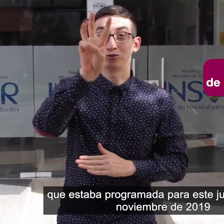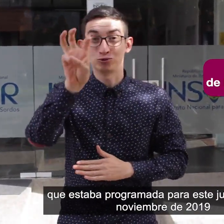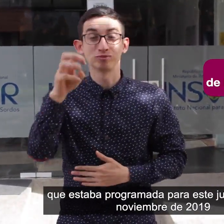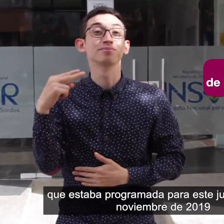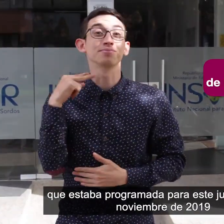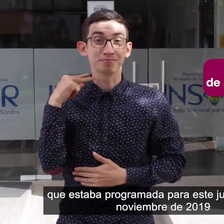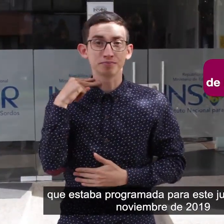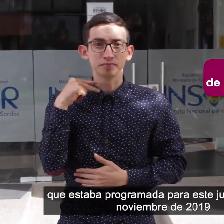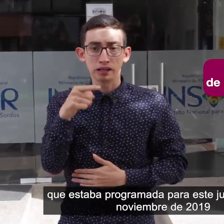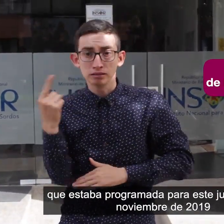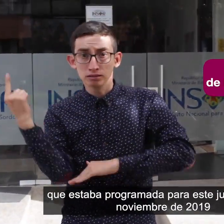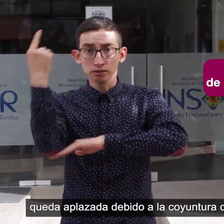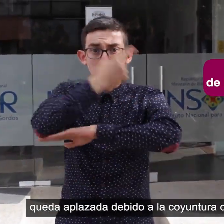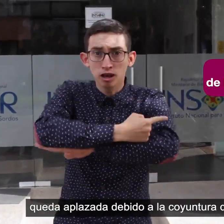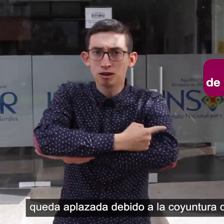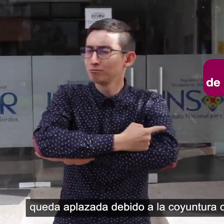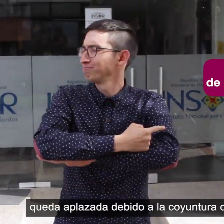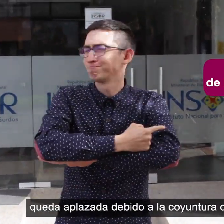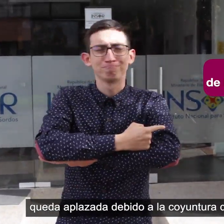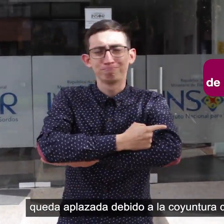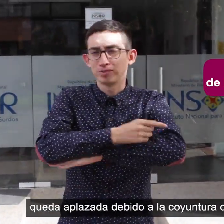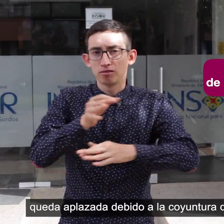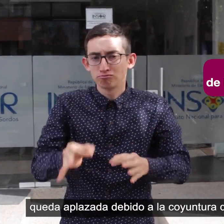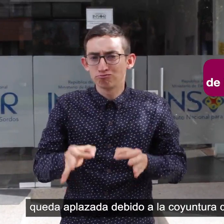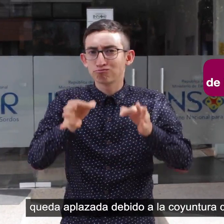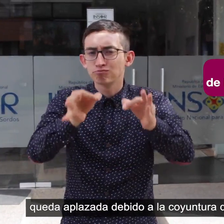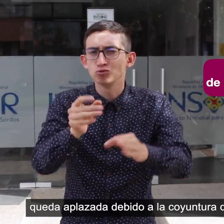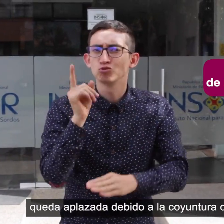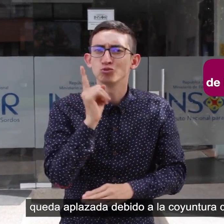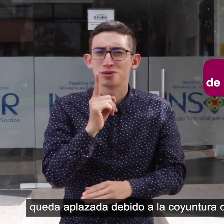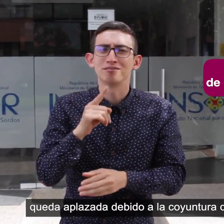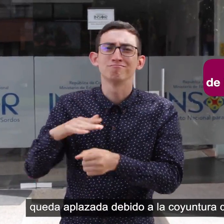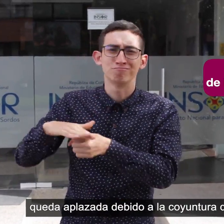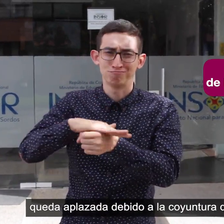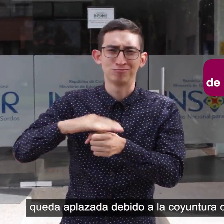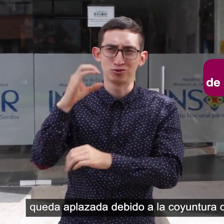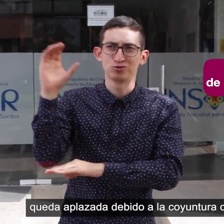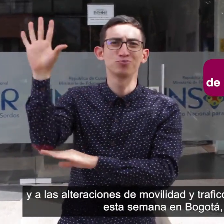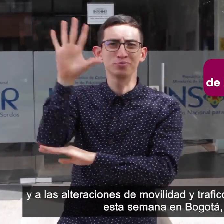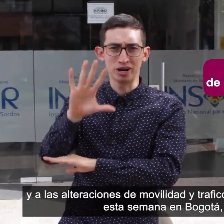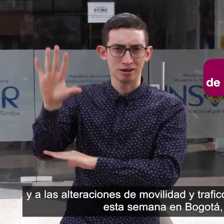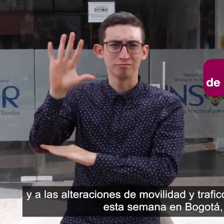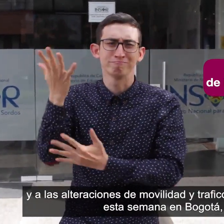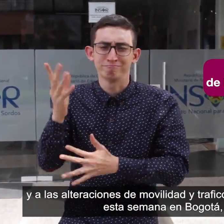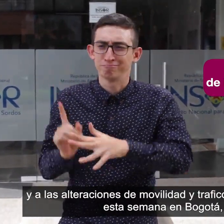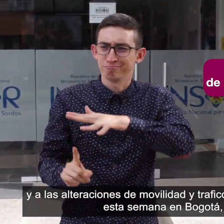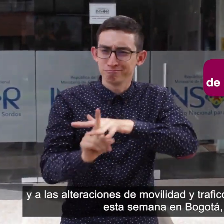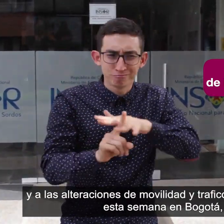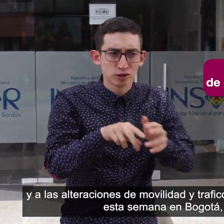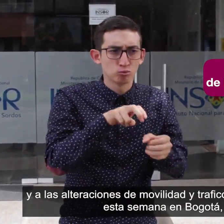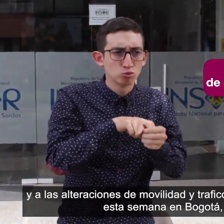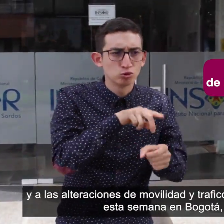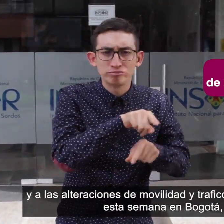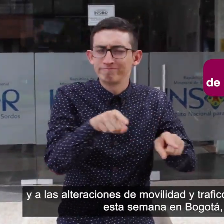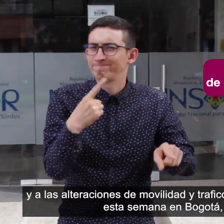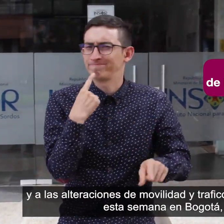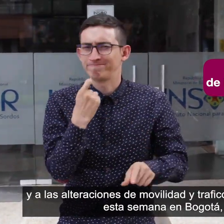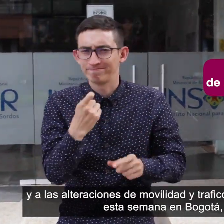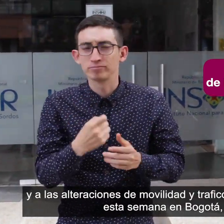de 2019, queda aplazada debido a la coyuntura que vive el país y a las alteraciones de movilidad y tráfico previstas para esta